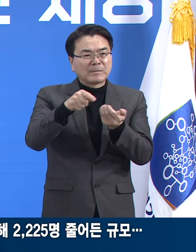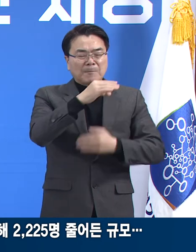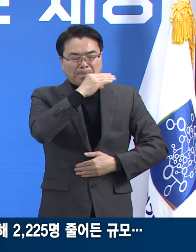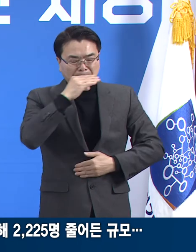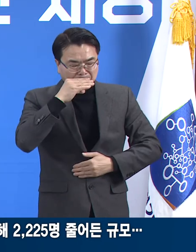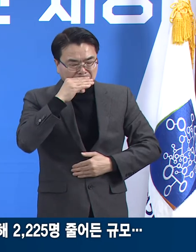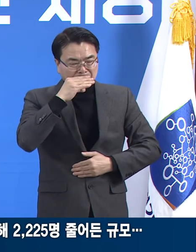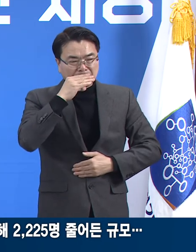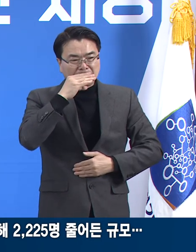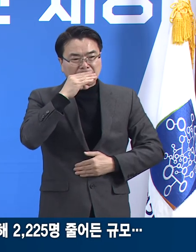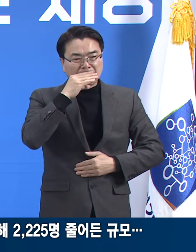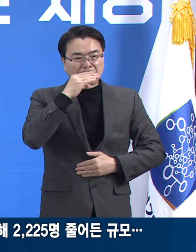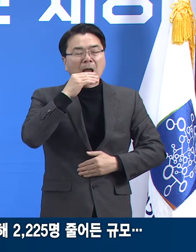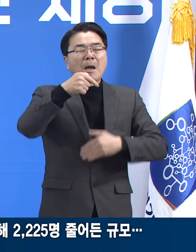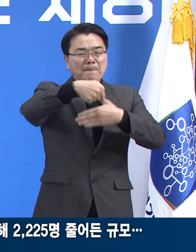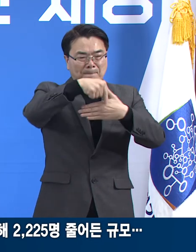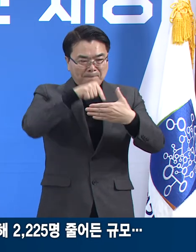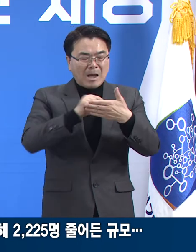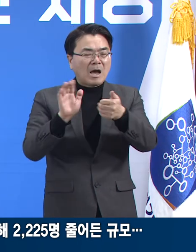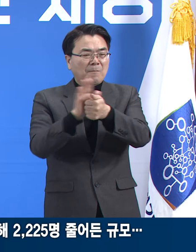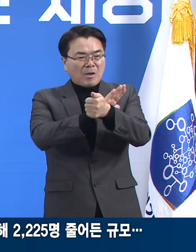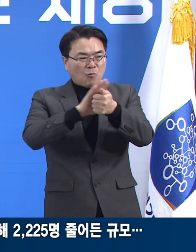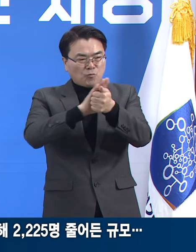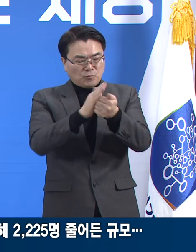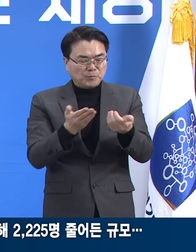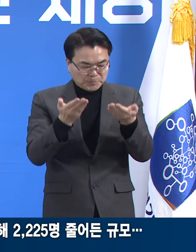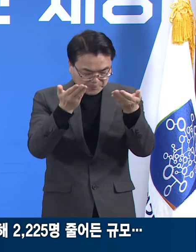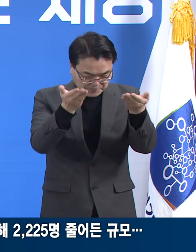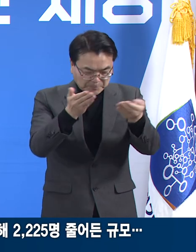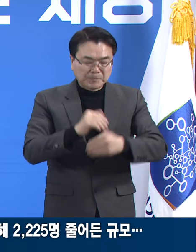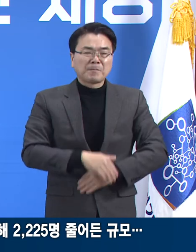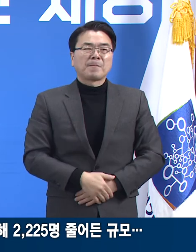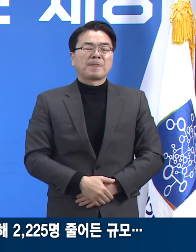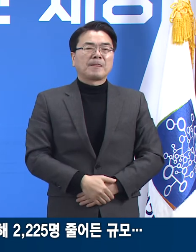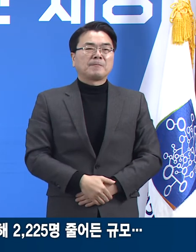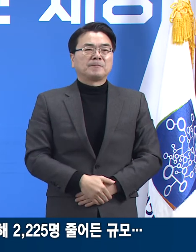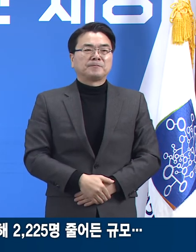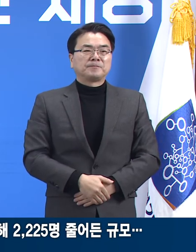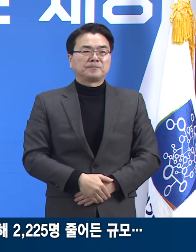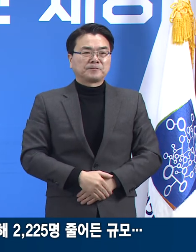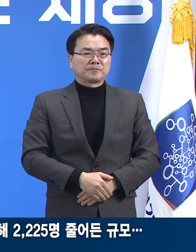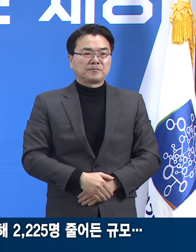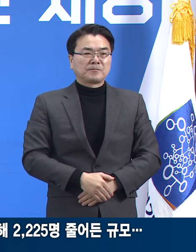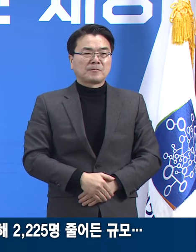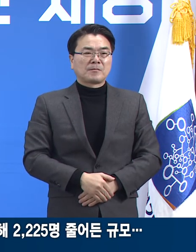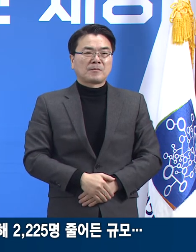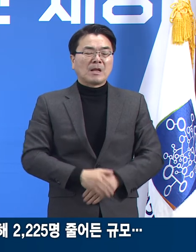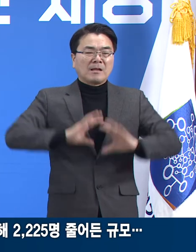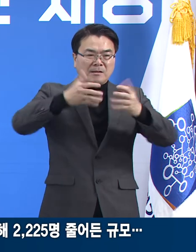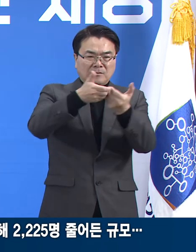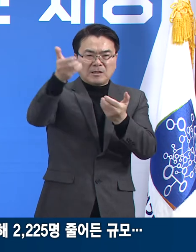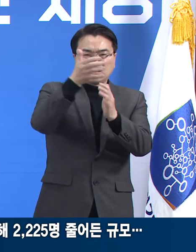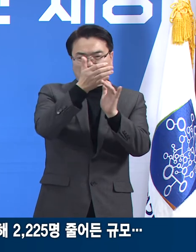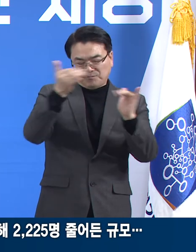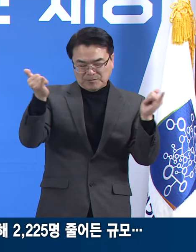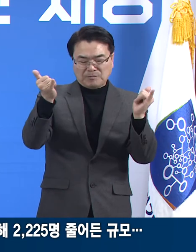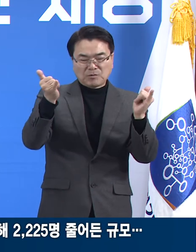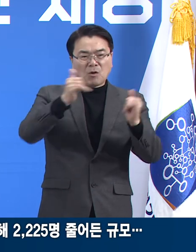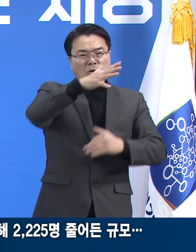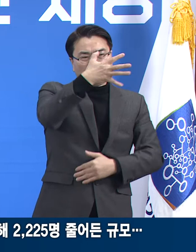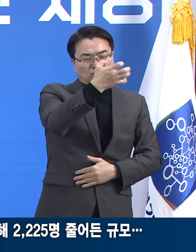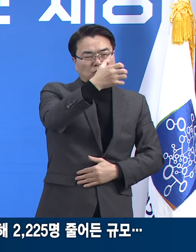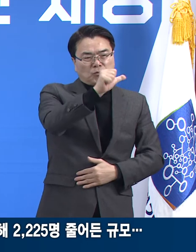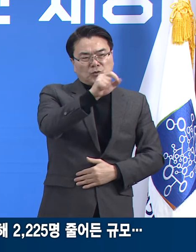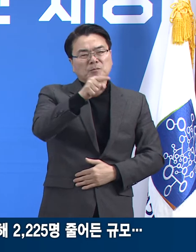빌며 유가족들께 심심한 유례의 말씀을 전합니다. 돌아가신 분들 중 95.4%가